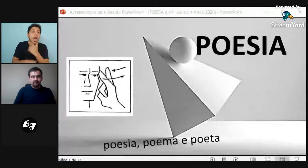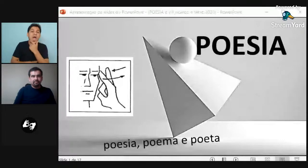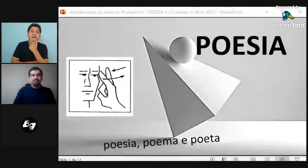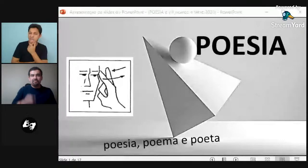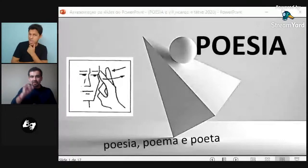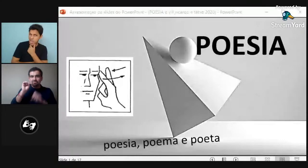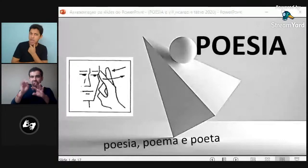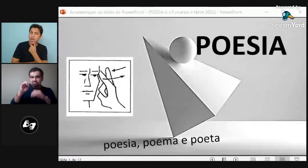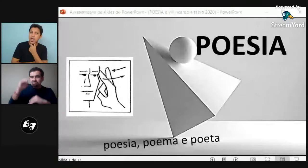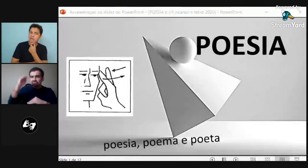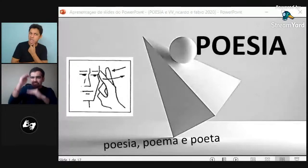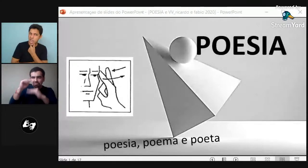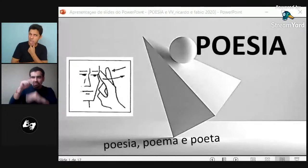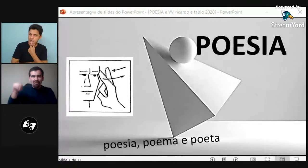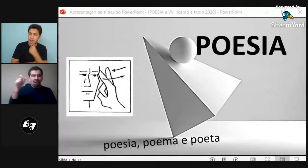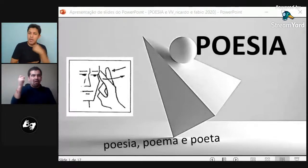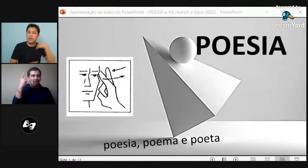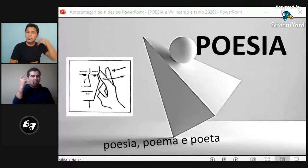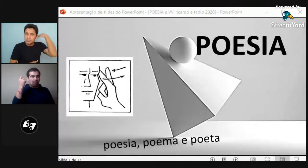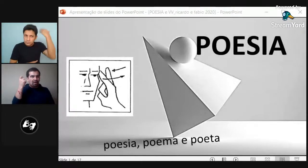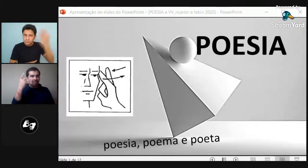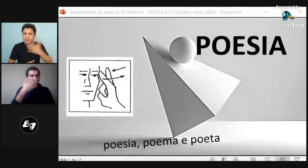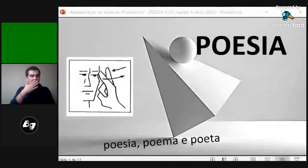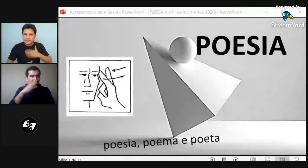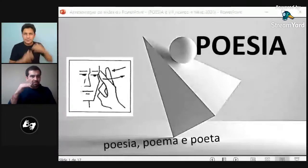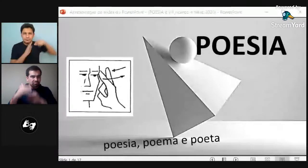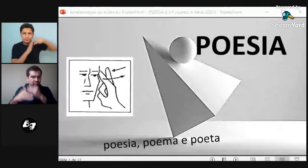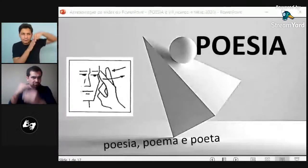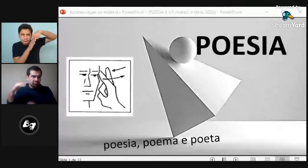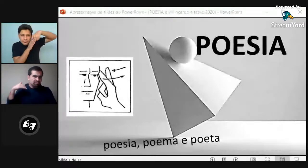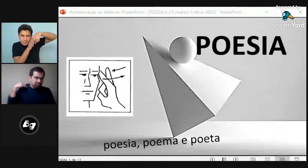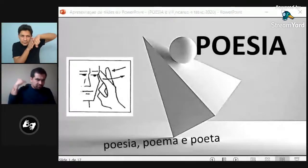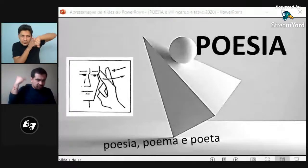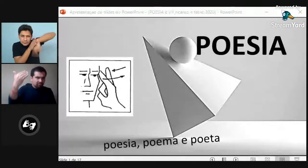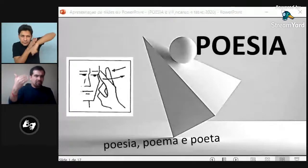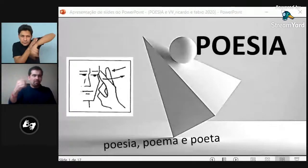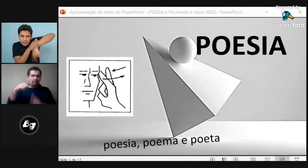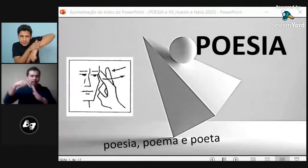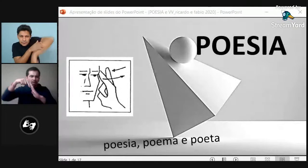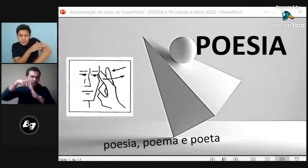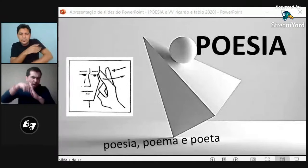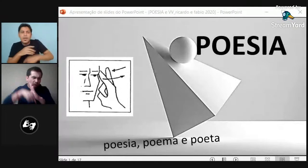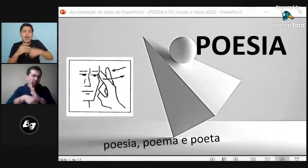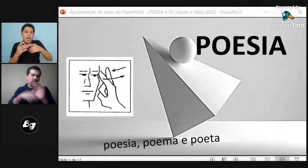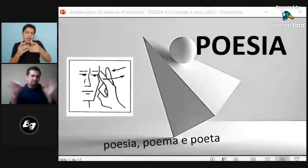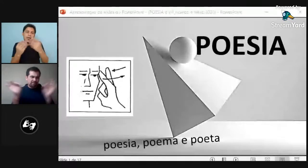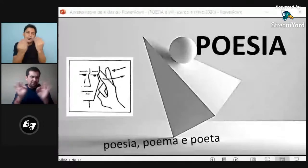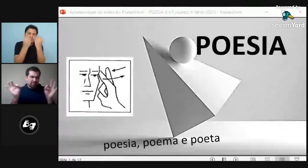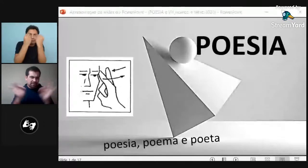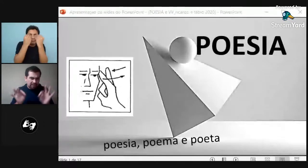es el primer día para poder aprender sobre esto así después ustedes pueden seguir más adelante profundizando